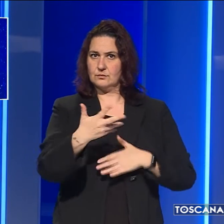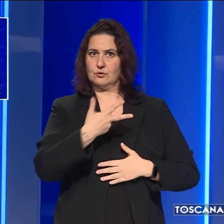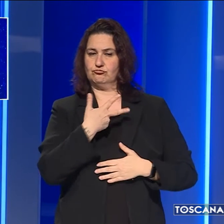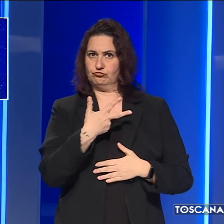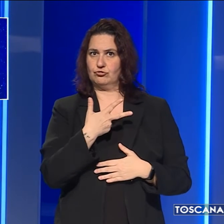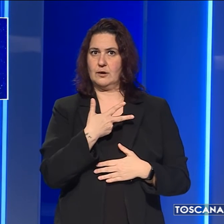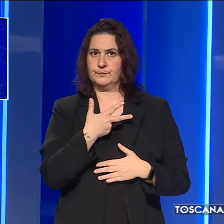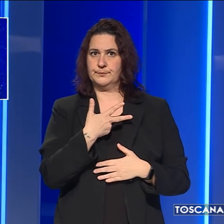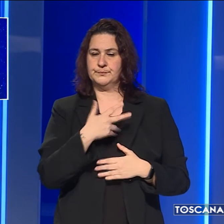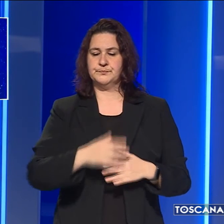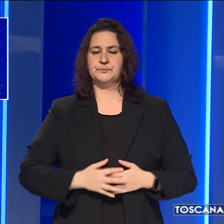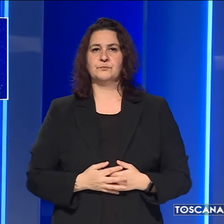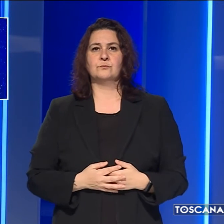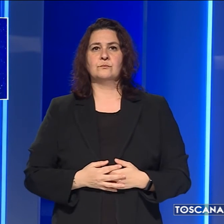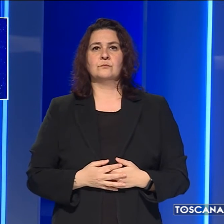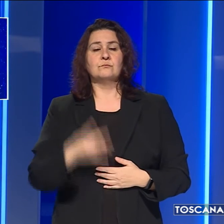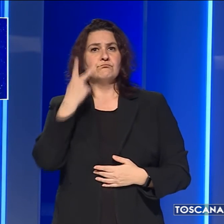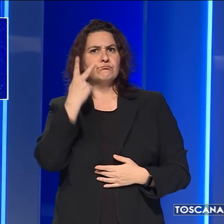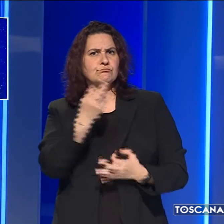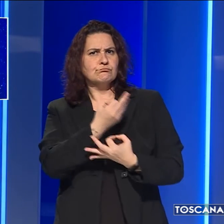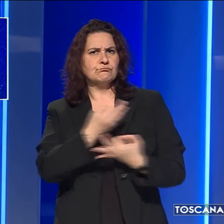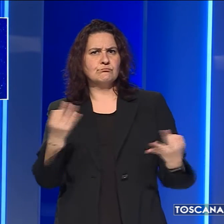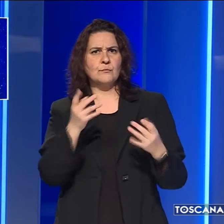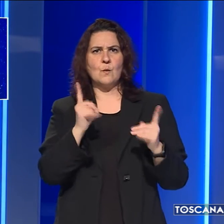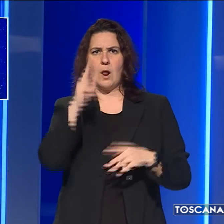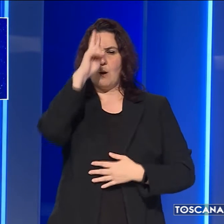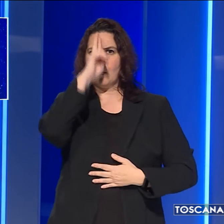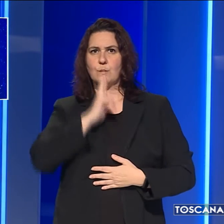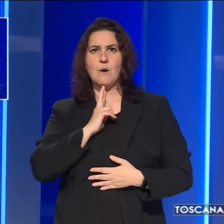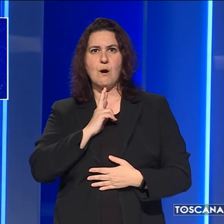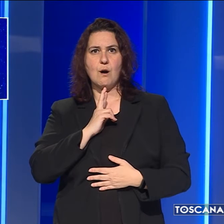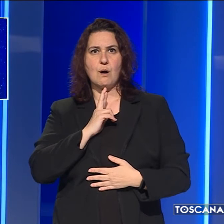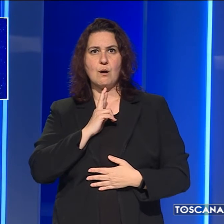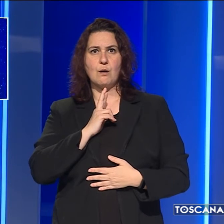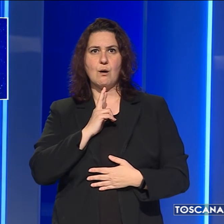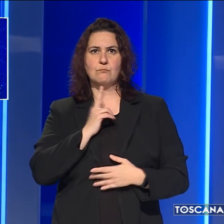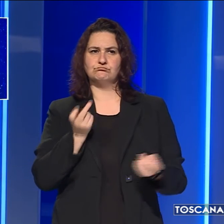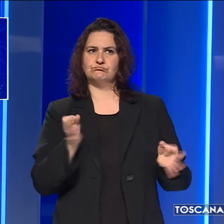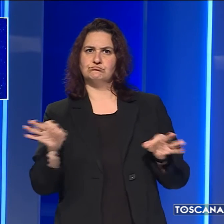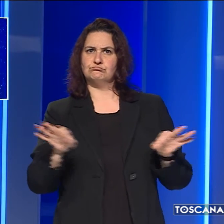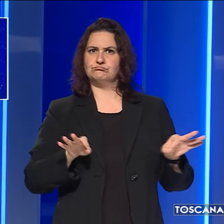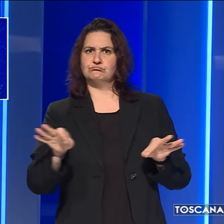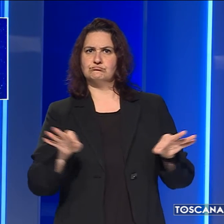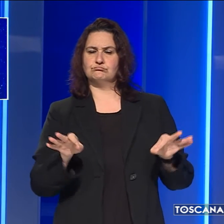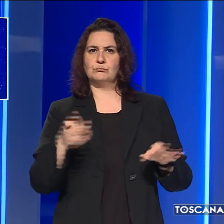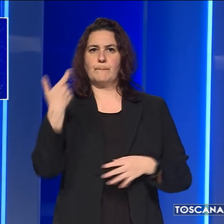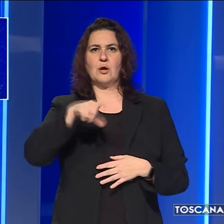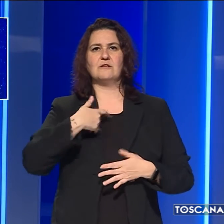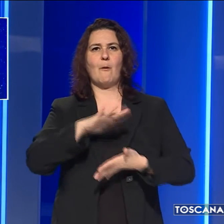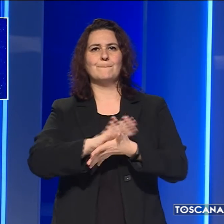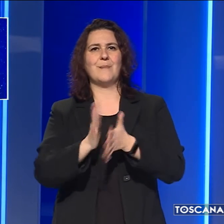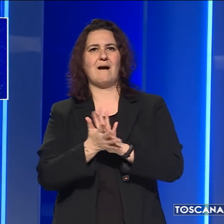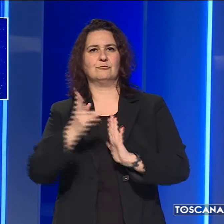Da non sottovalutare che svolgono un ruolo strategico anche nell'ambito del patto per la lettura,